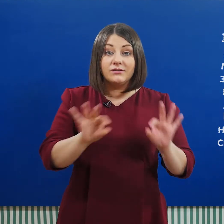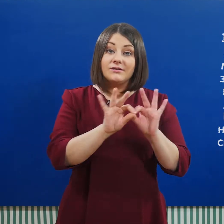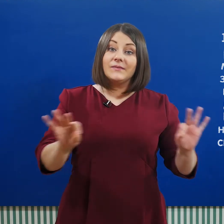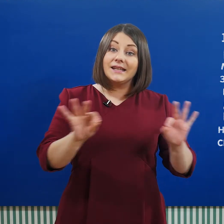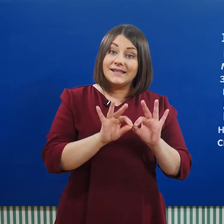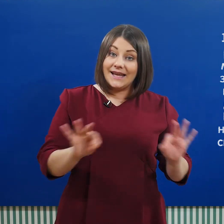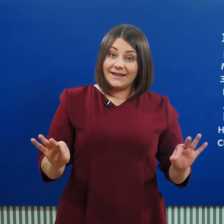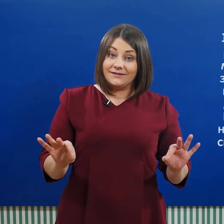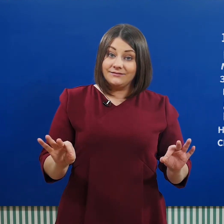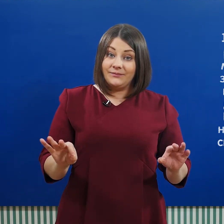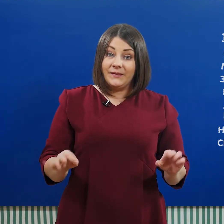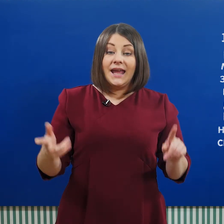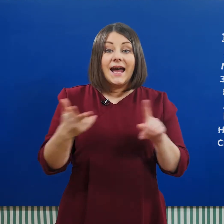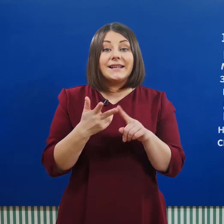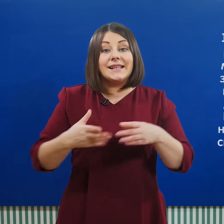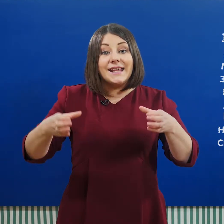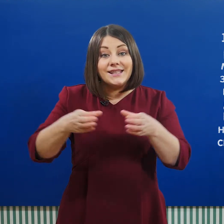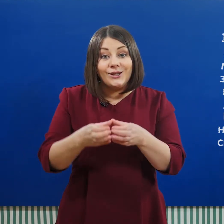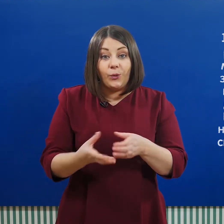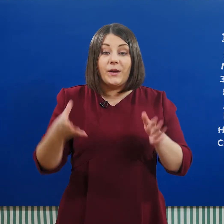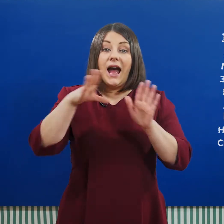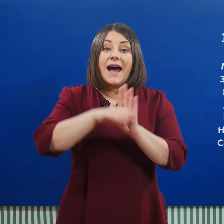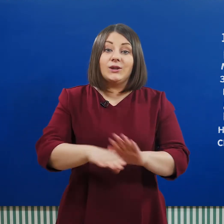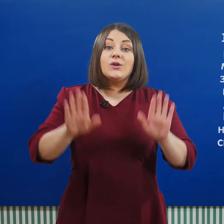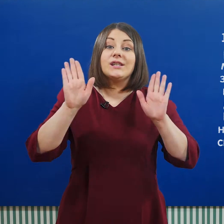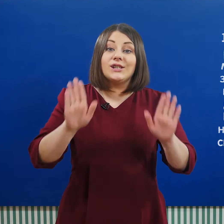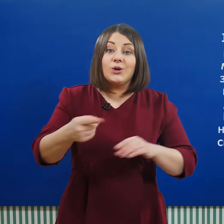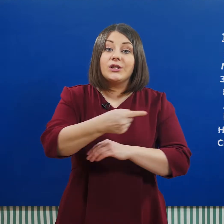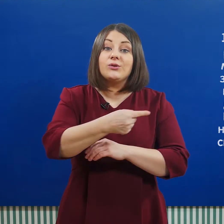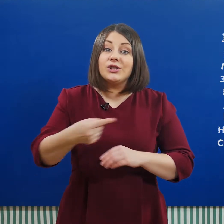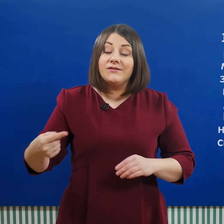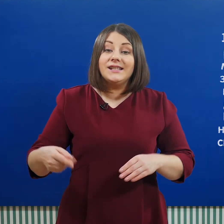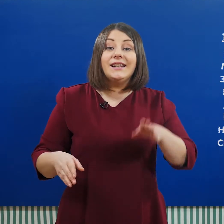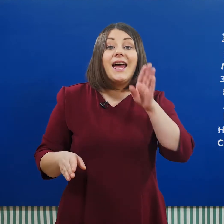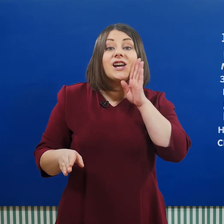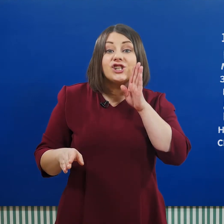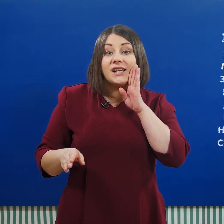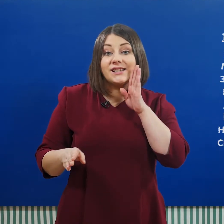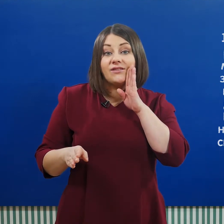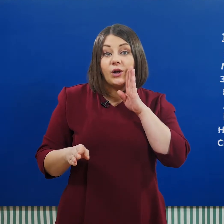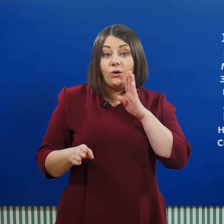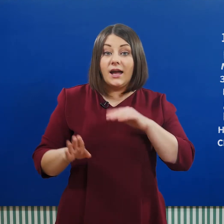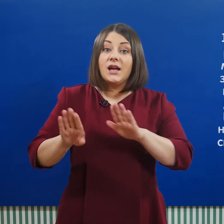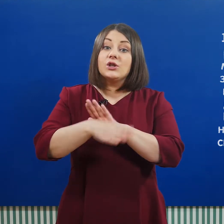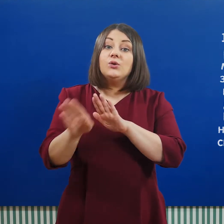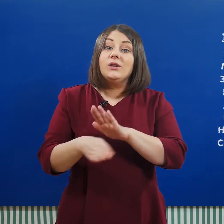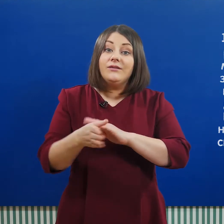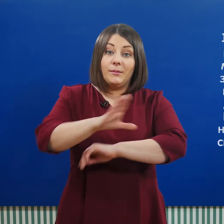«сено». К третьей группе относятся только существительные женского рода с нулевым